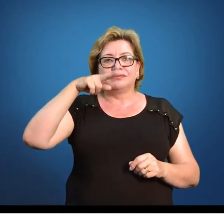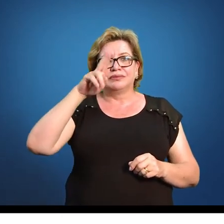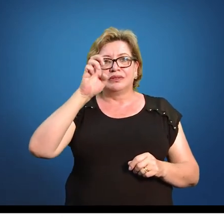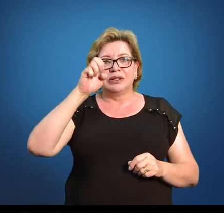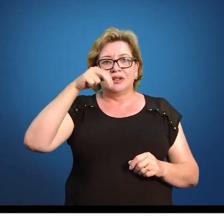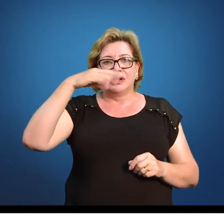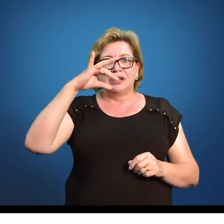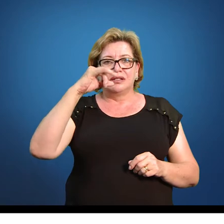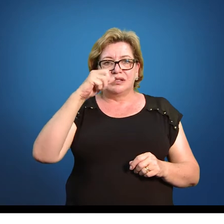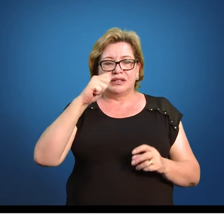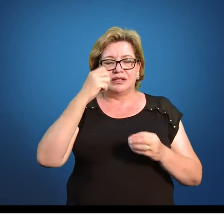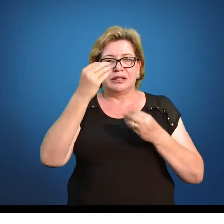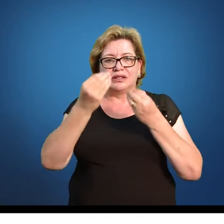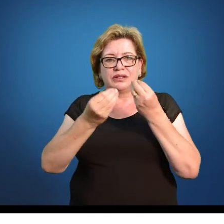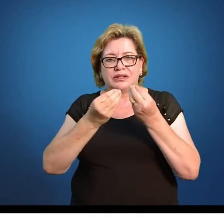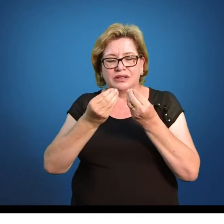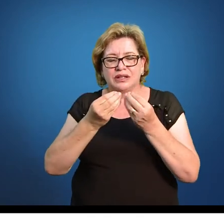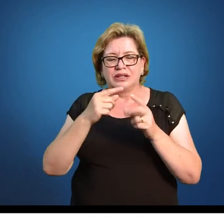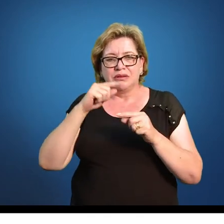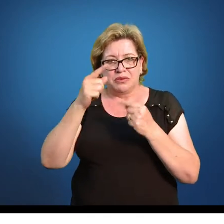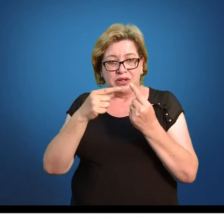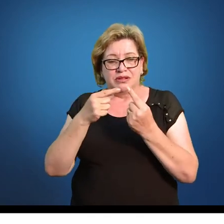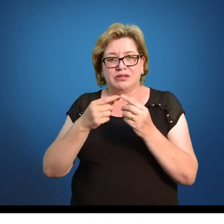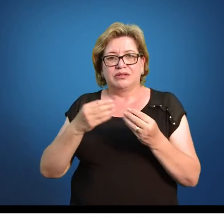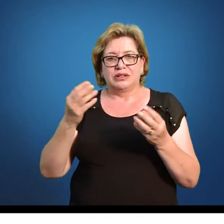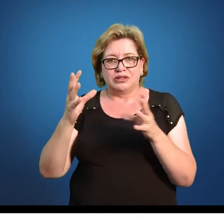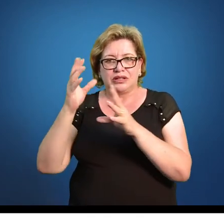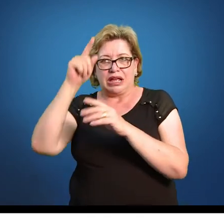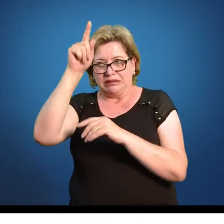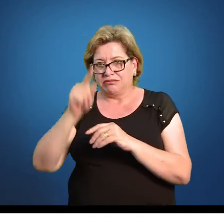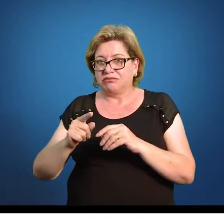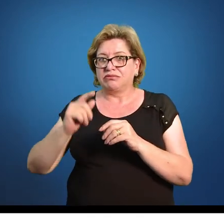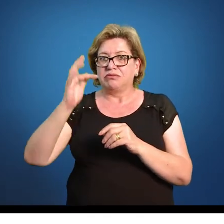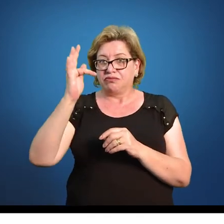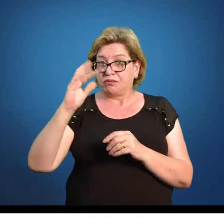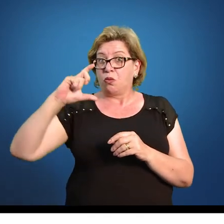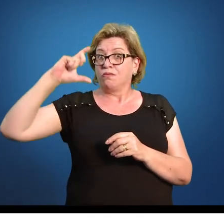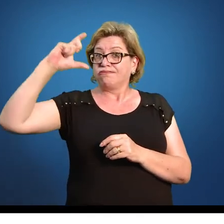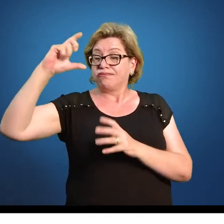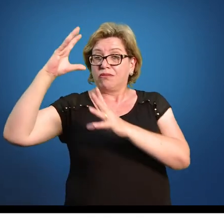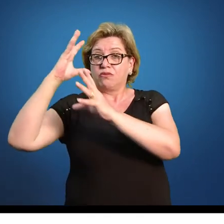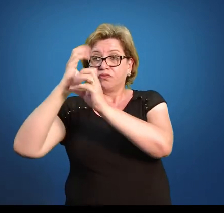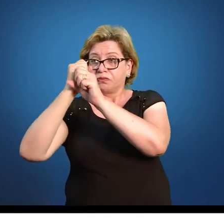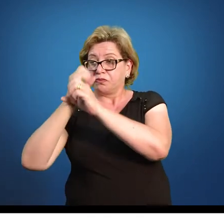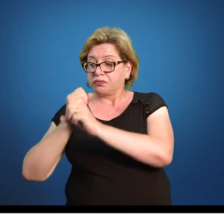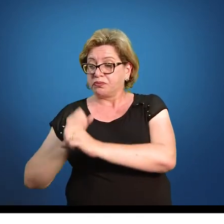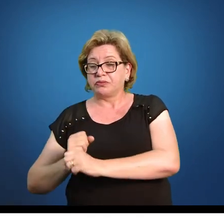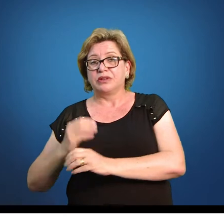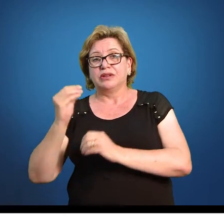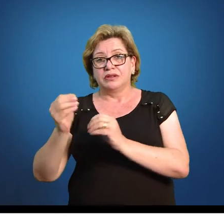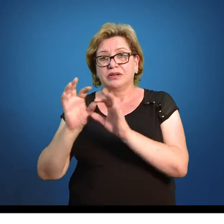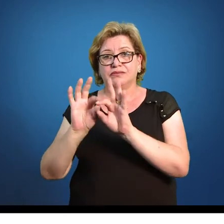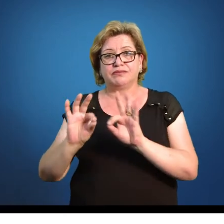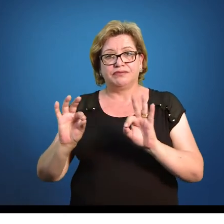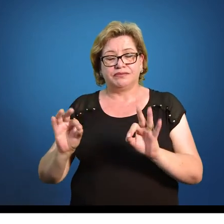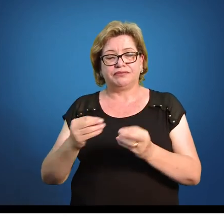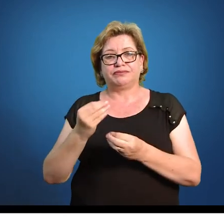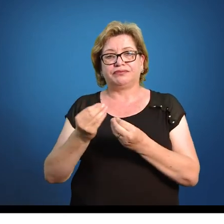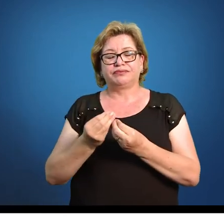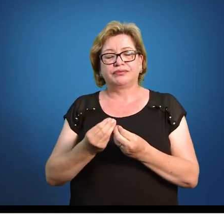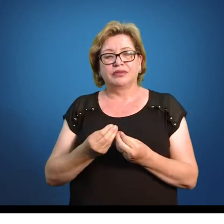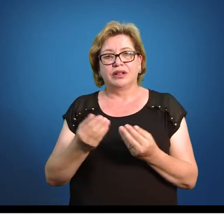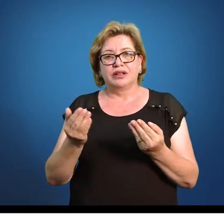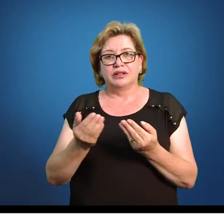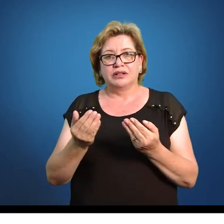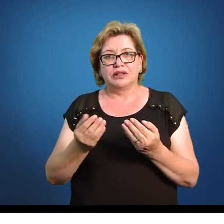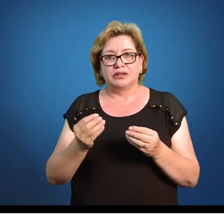O que a gente fez para chegar na frequência acumulada? A gente somou a frequência simples, a frequência absoluta.